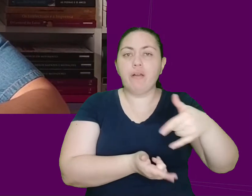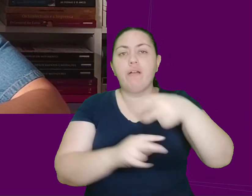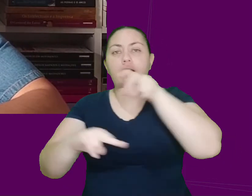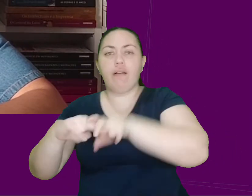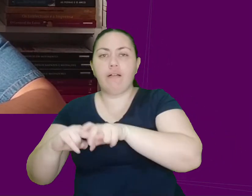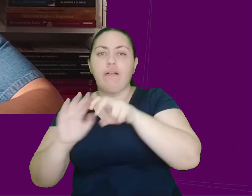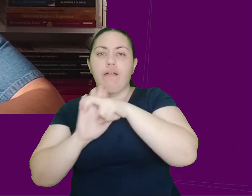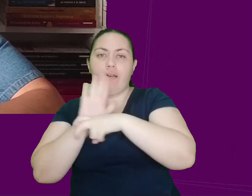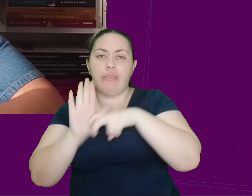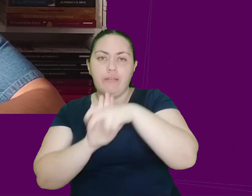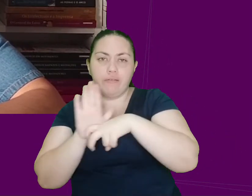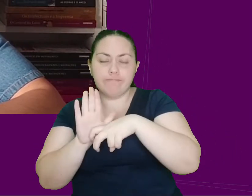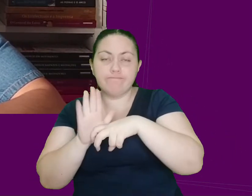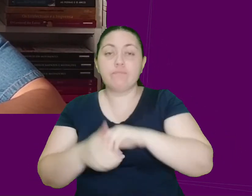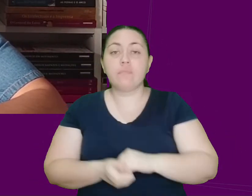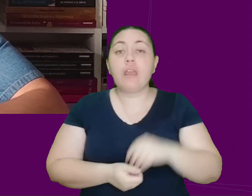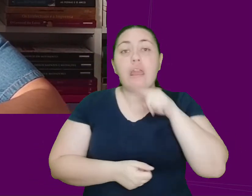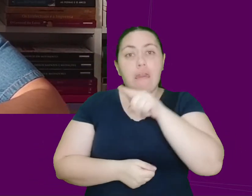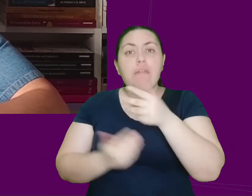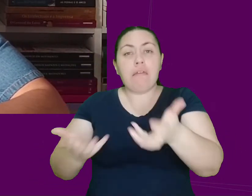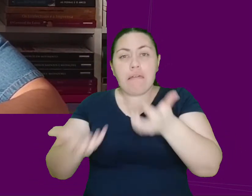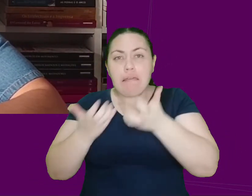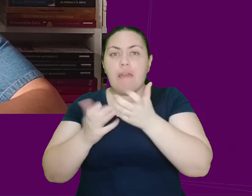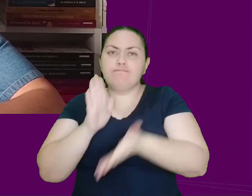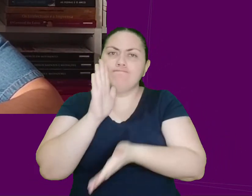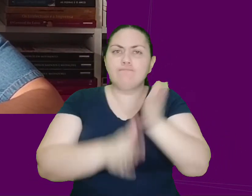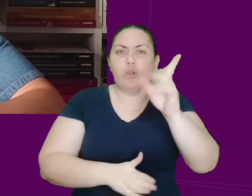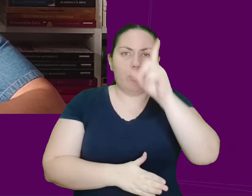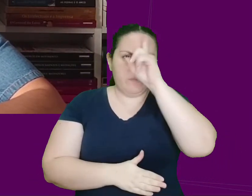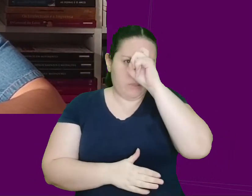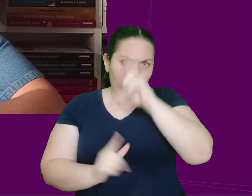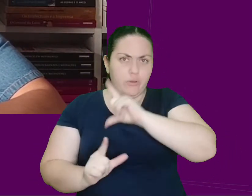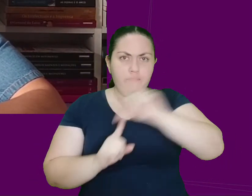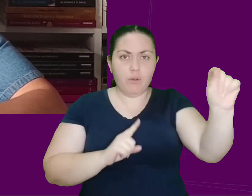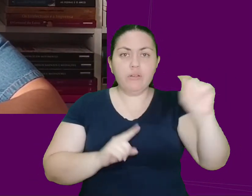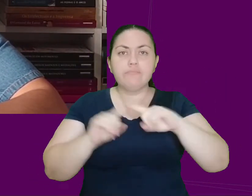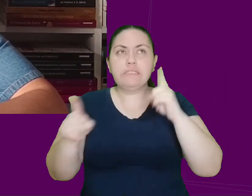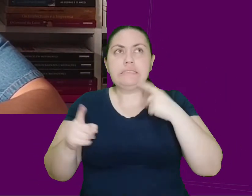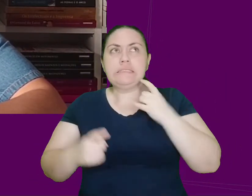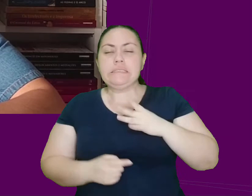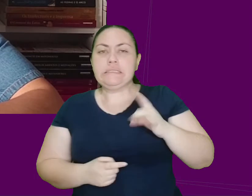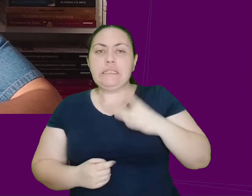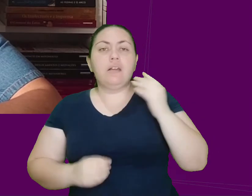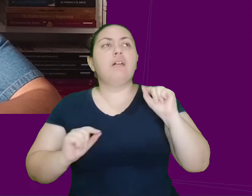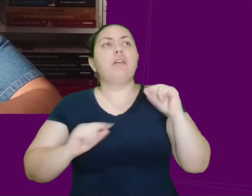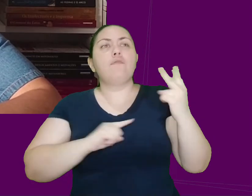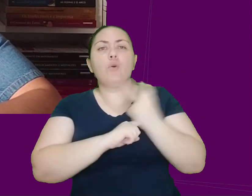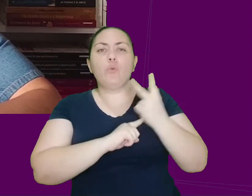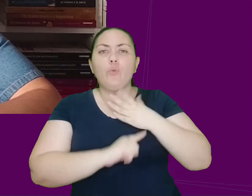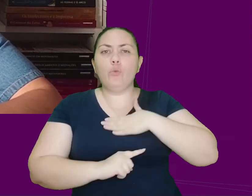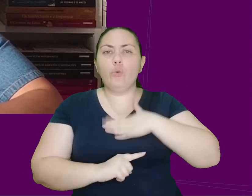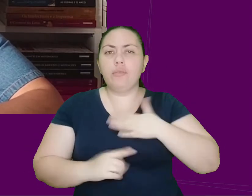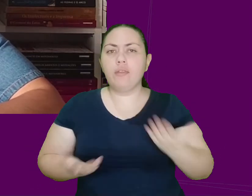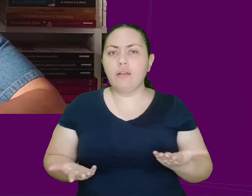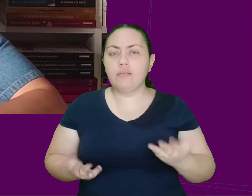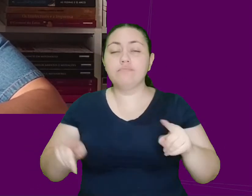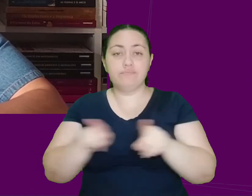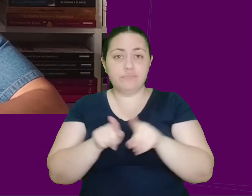Apesar de querer muito sair do hospital, ele tinha medo. Quem iria cuidar dele? E, além disso, o Marcelo